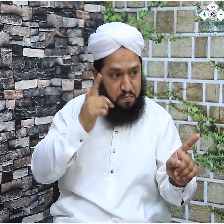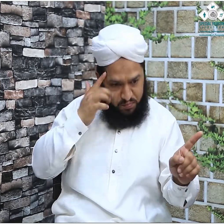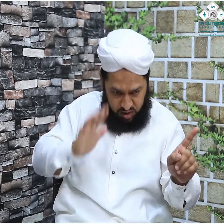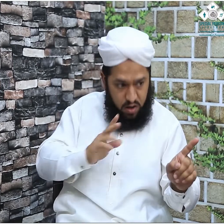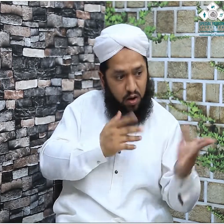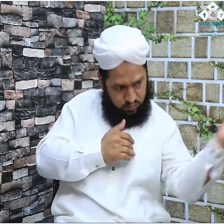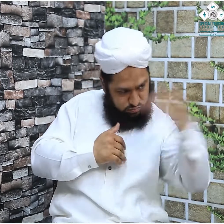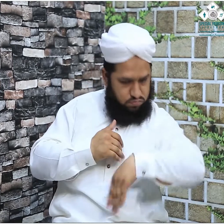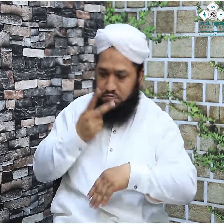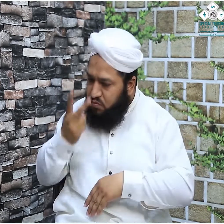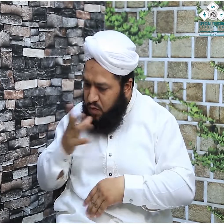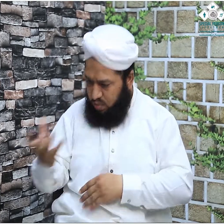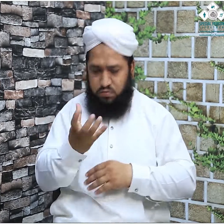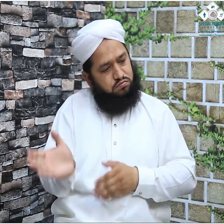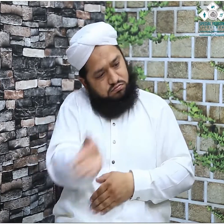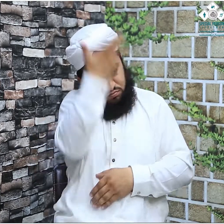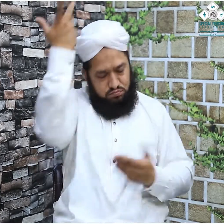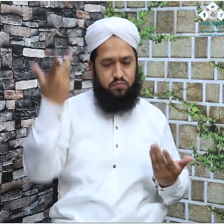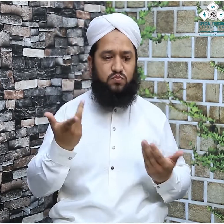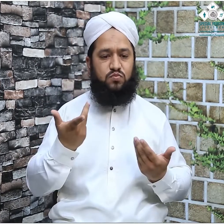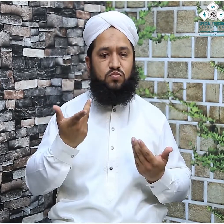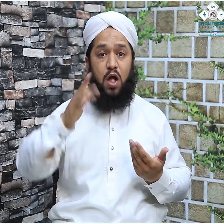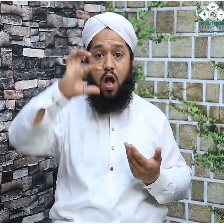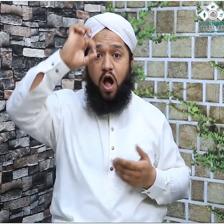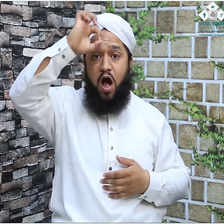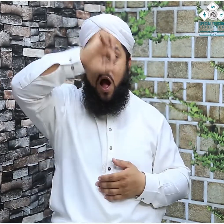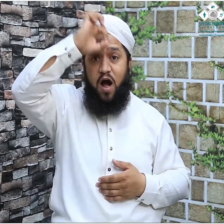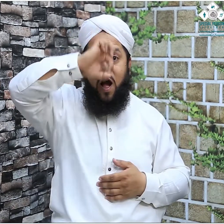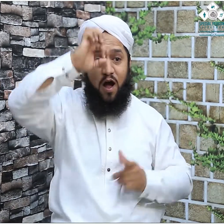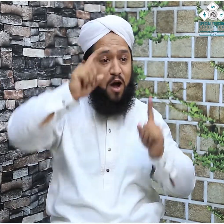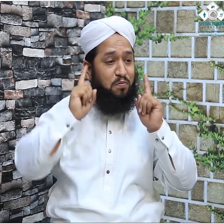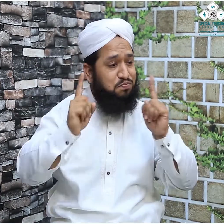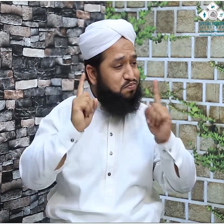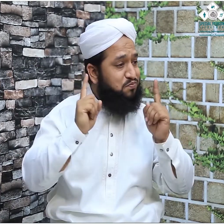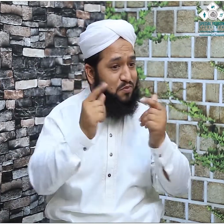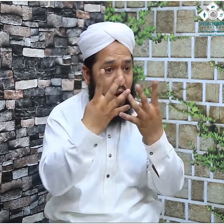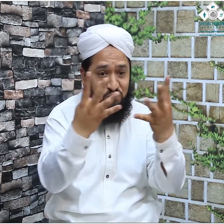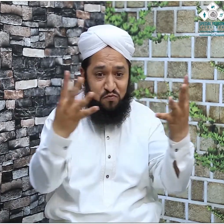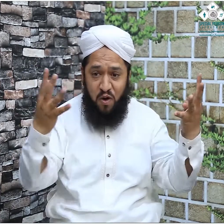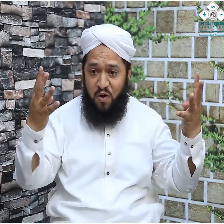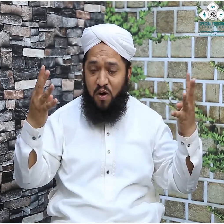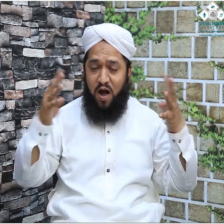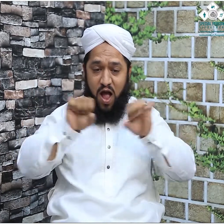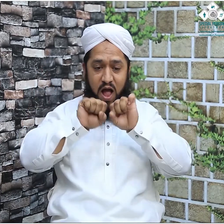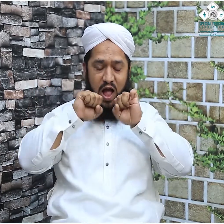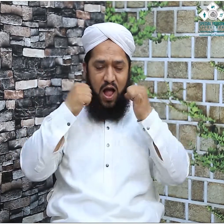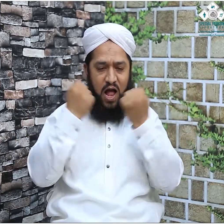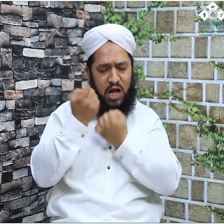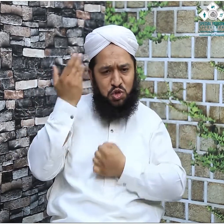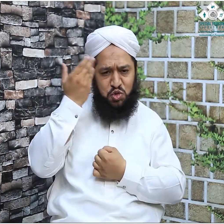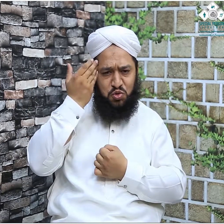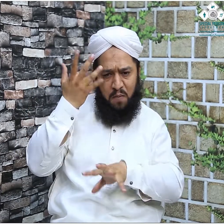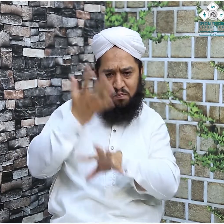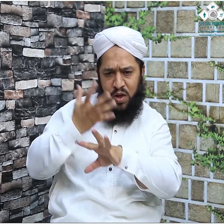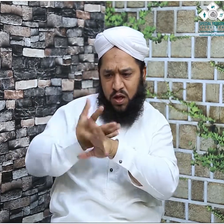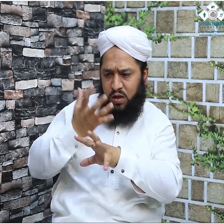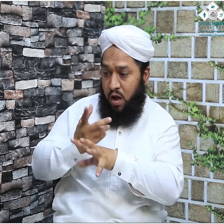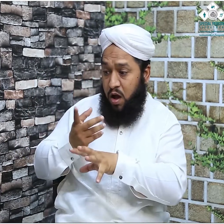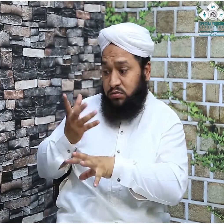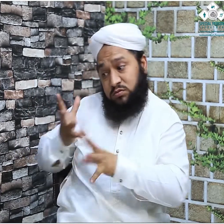جو پتھر حجر اسوت ہوگا وہ آگ میں جلے گا نہیں پھٹے گا نہیں کیونکہ حجر اسوت جنت سے آیا ہے اور جنت سے